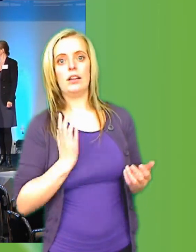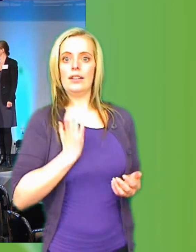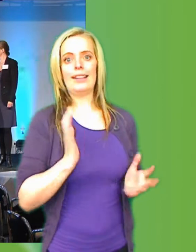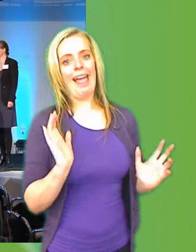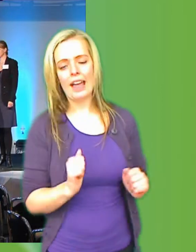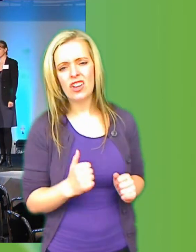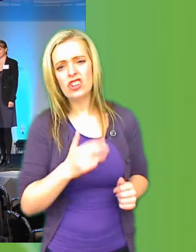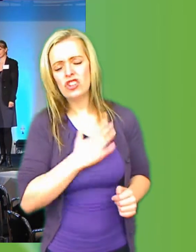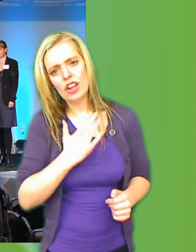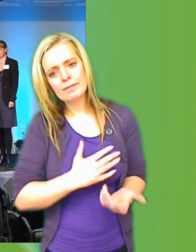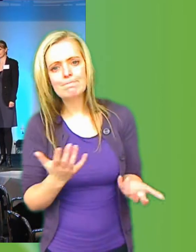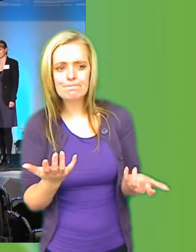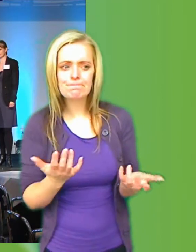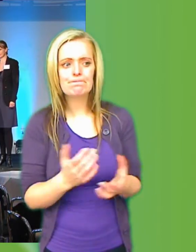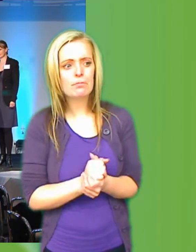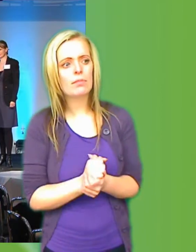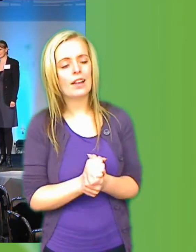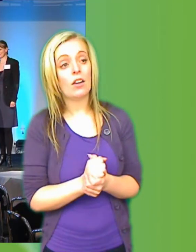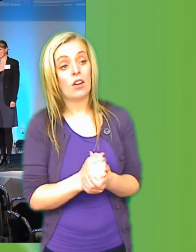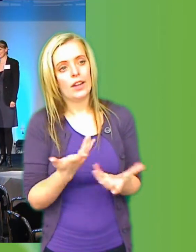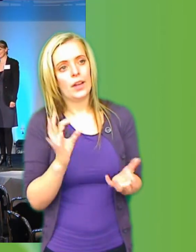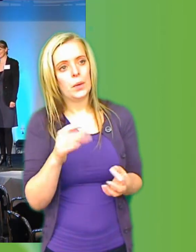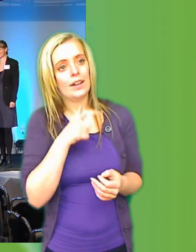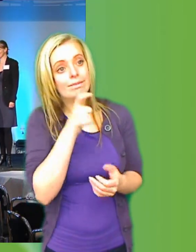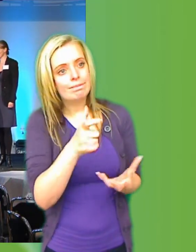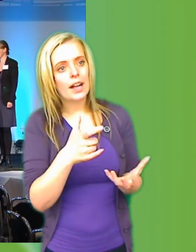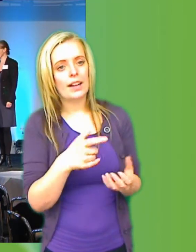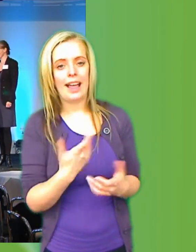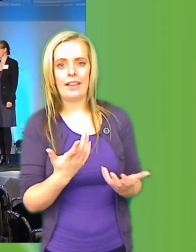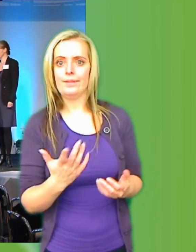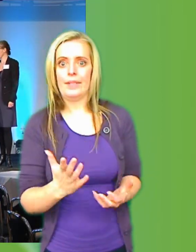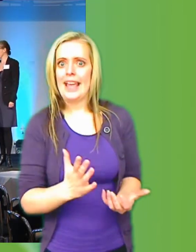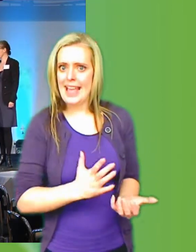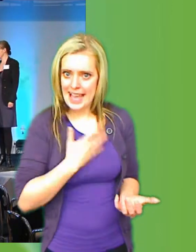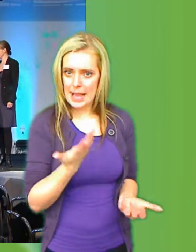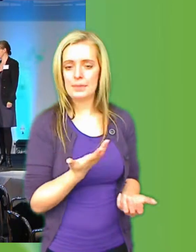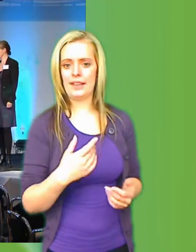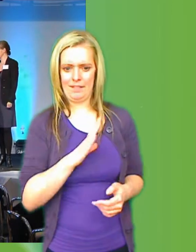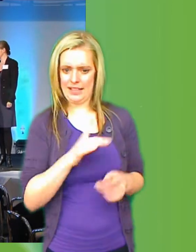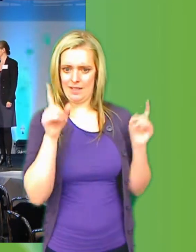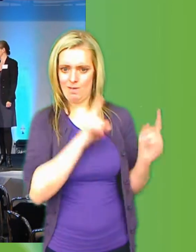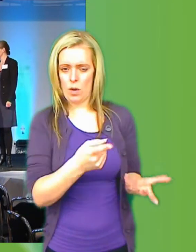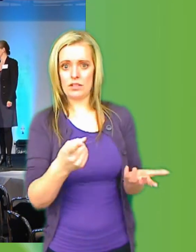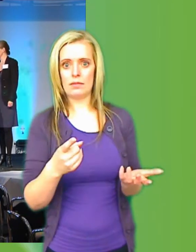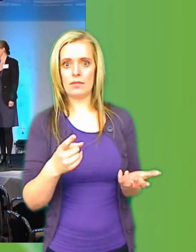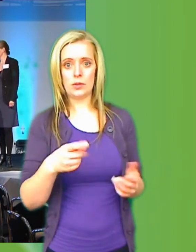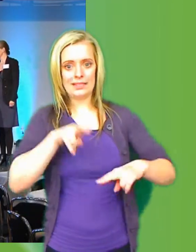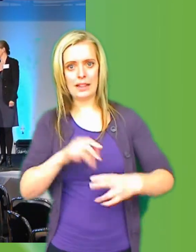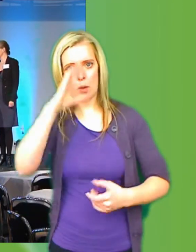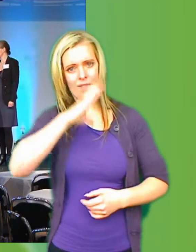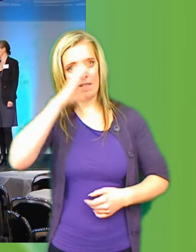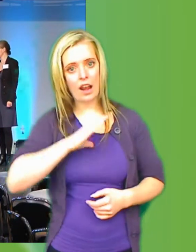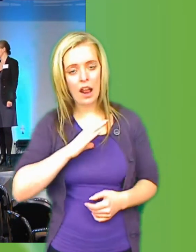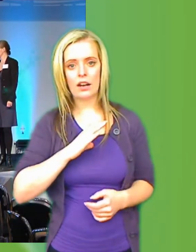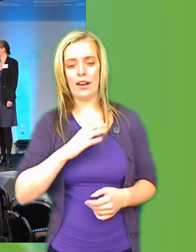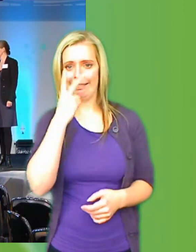det är, om man ska uttrycka det grovt, avskyvärt att det finns människor som sitter på kvällarna. Tittar